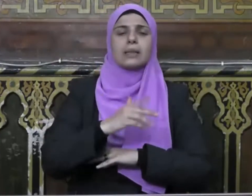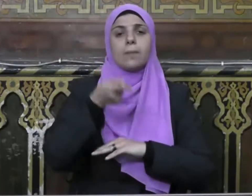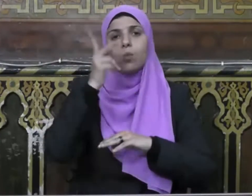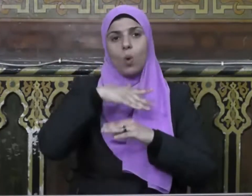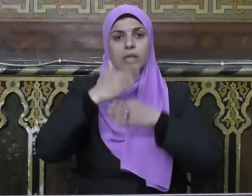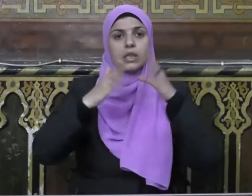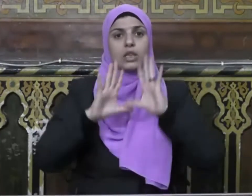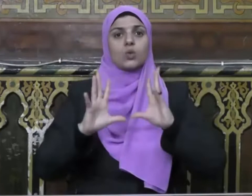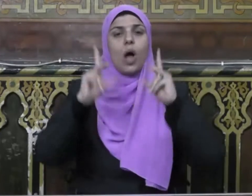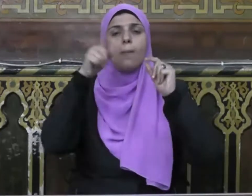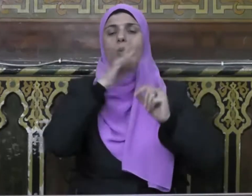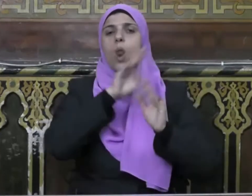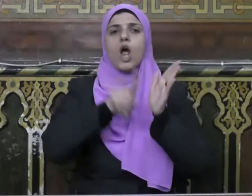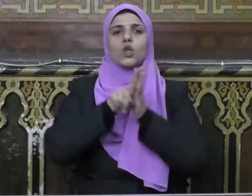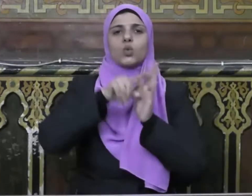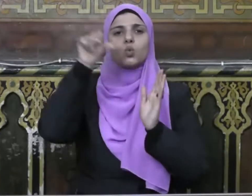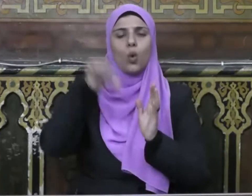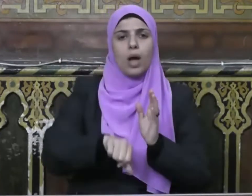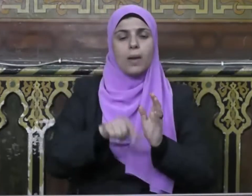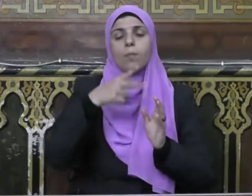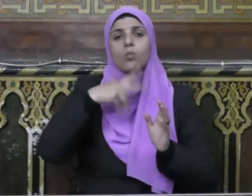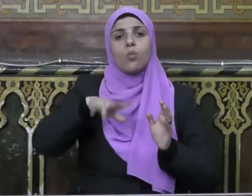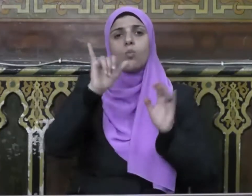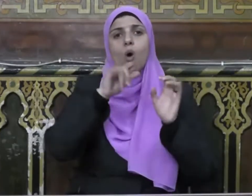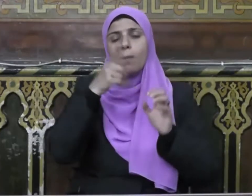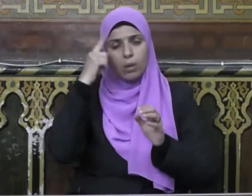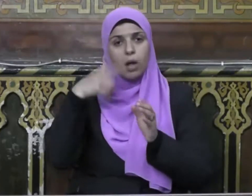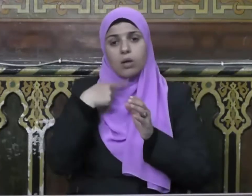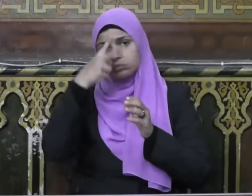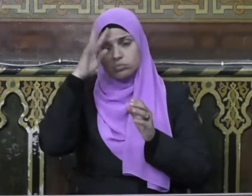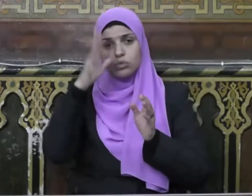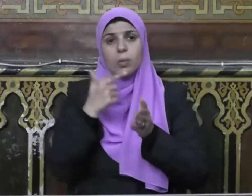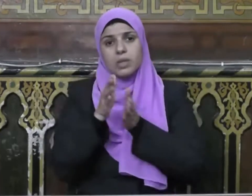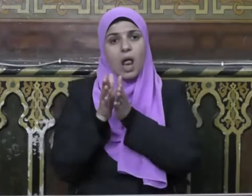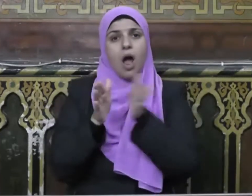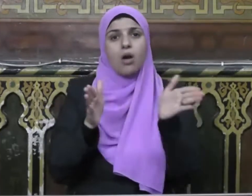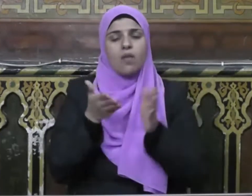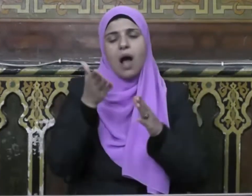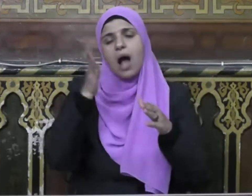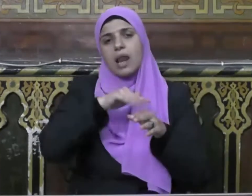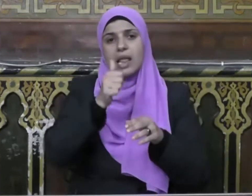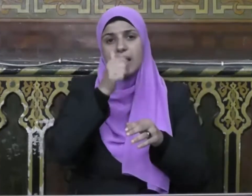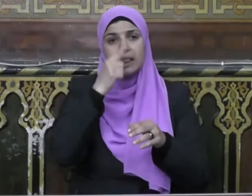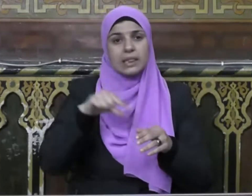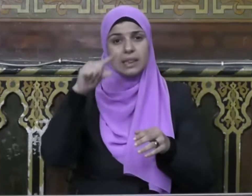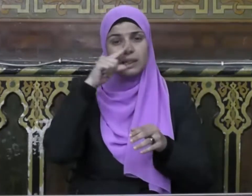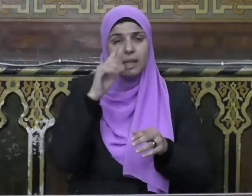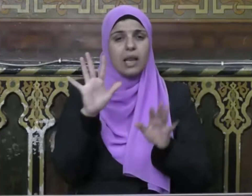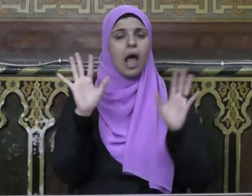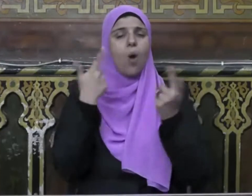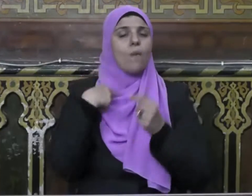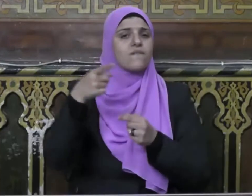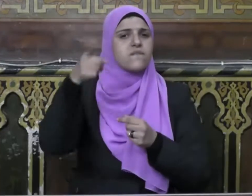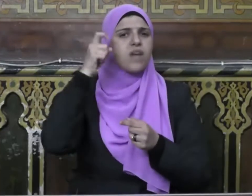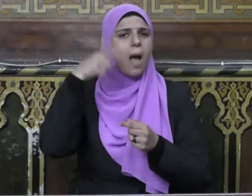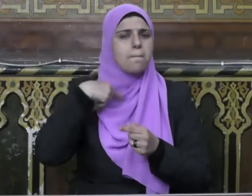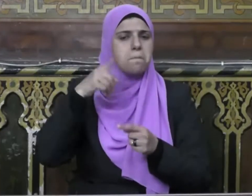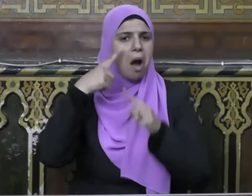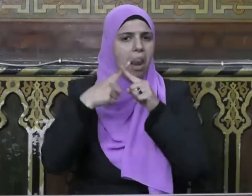تبني ولا تهدم وتعمر ولا تخرب وبقدر الانحراف عن صحيح الدين أو